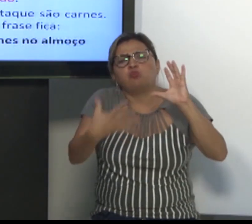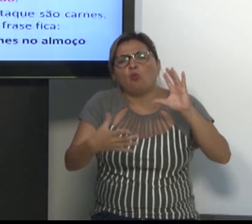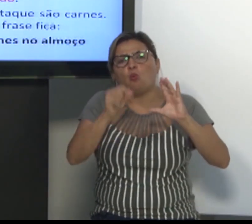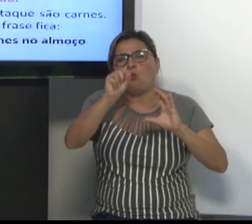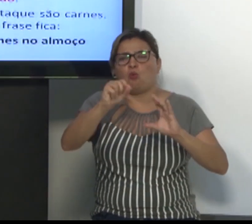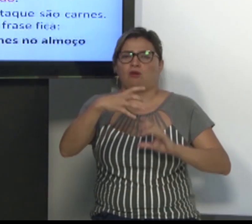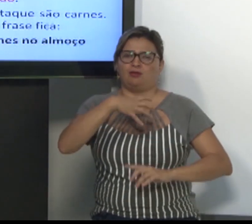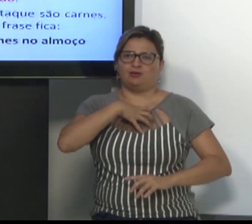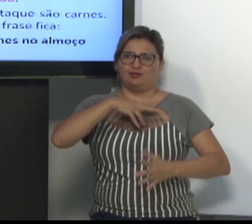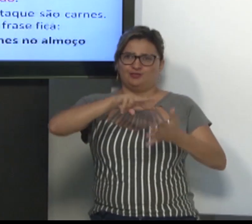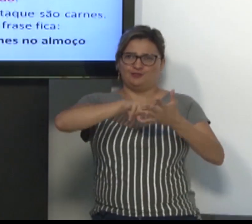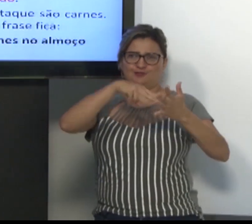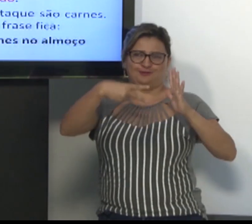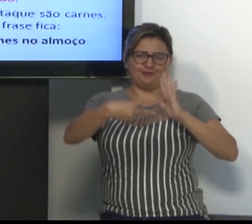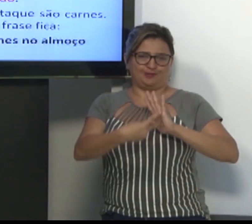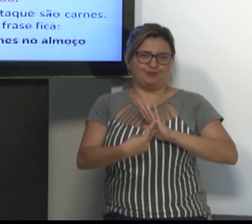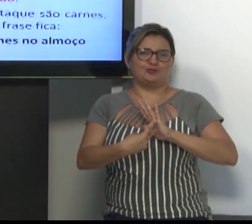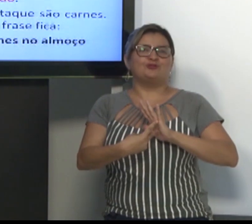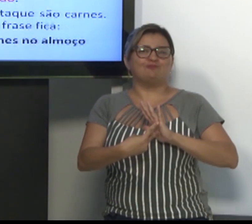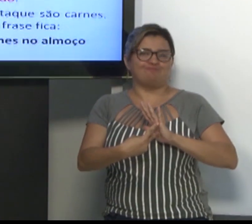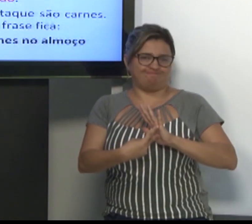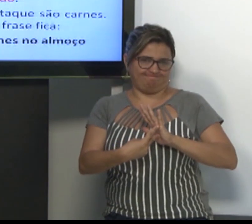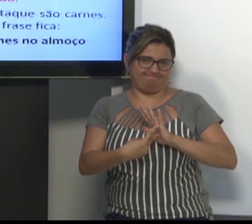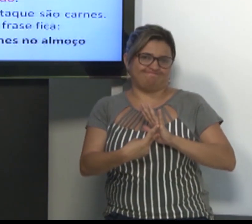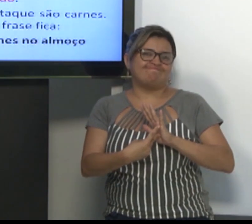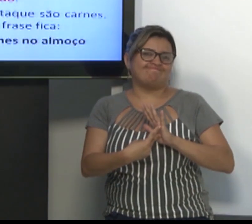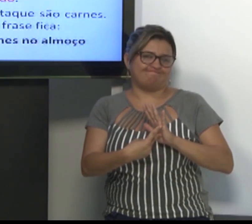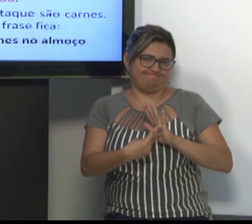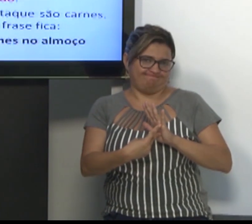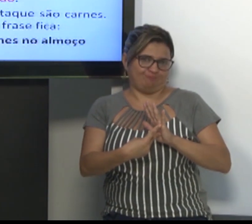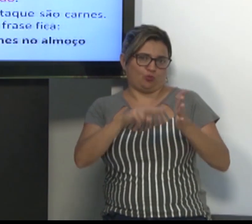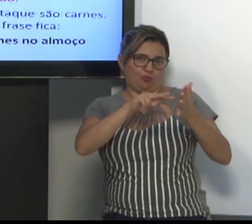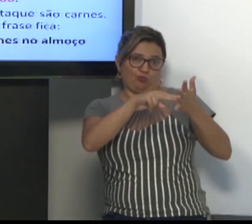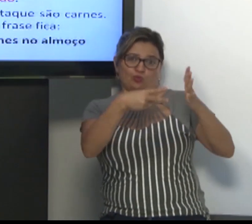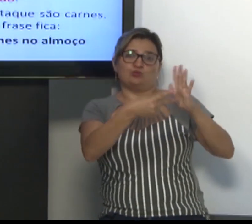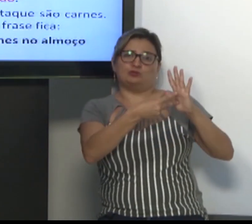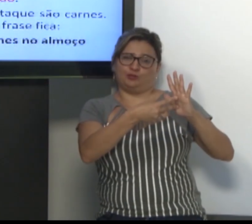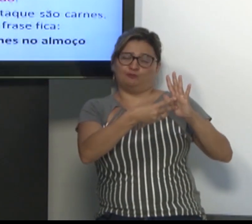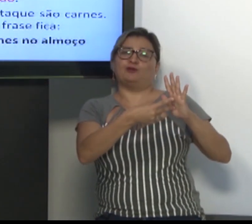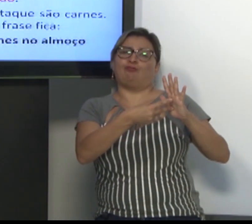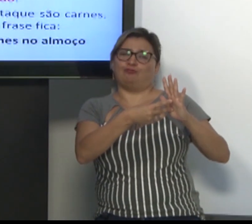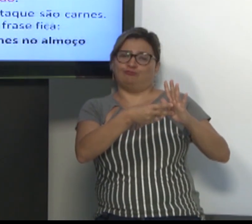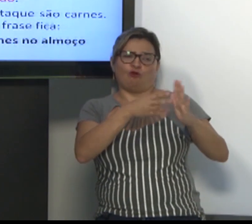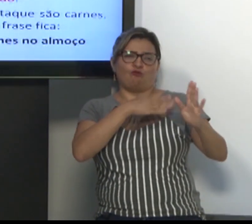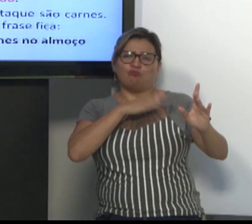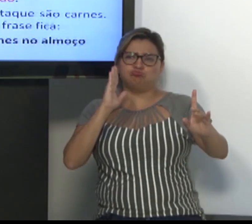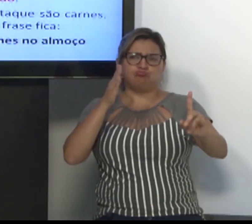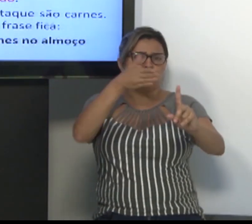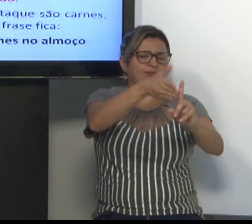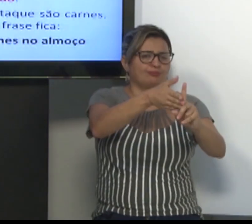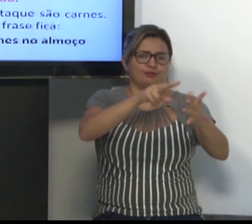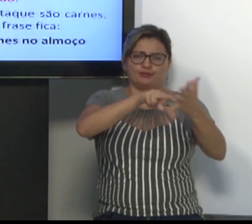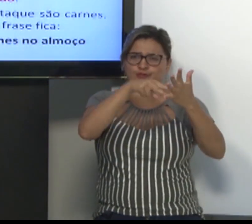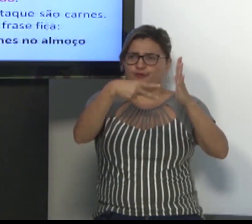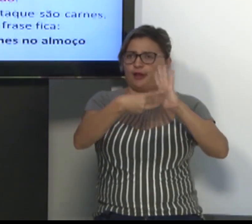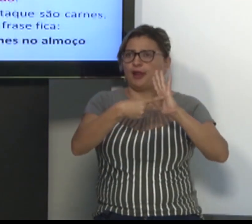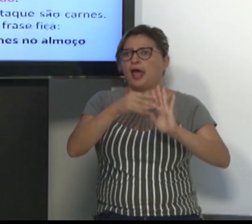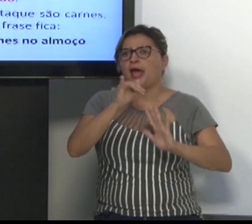É preciso... O foco principal é o significado. Às vezes, acontece